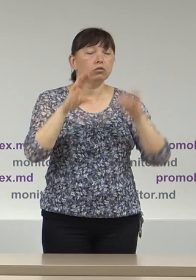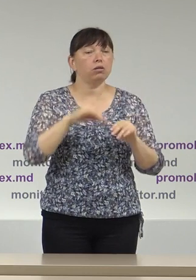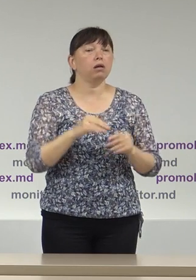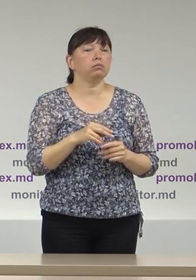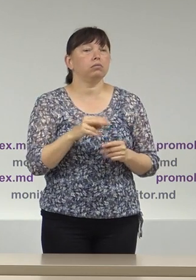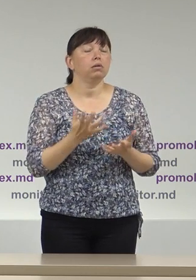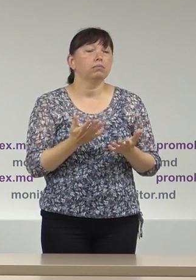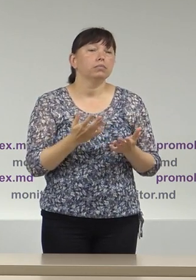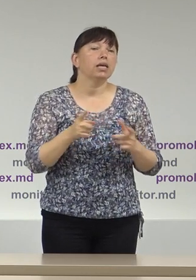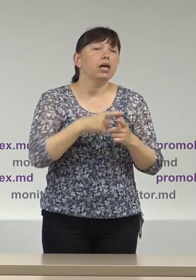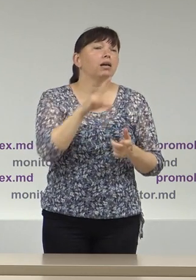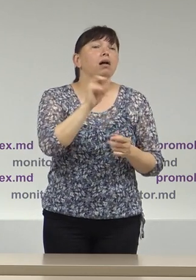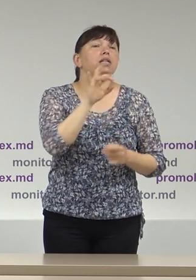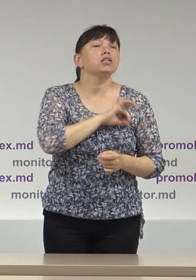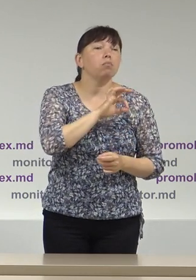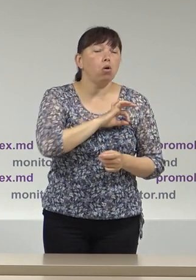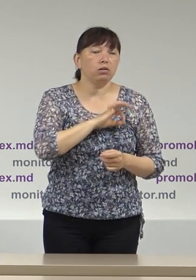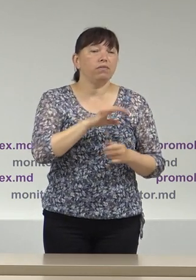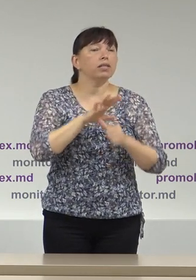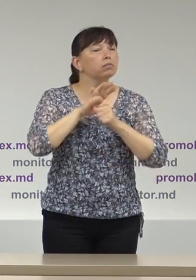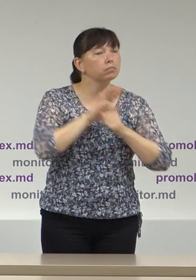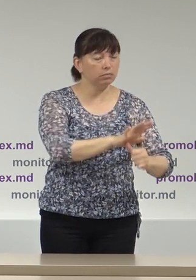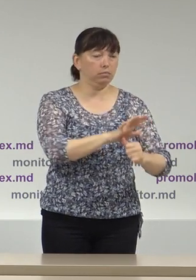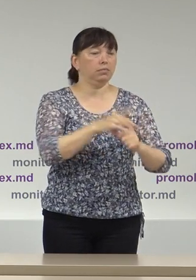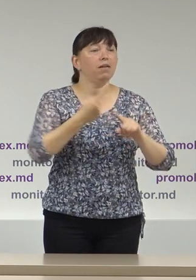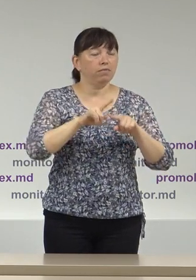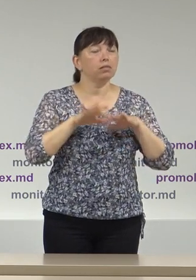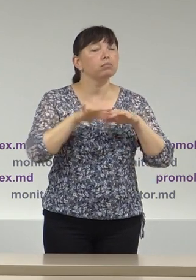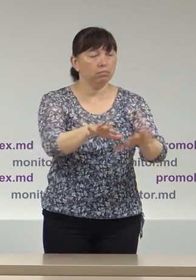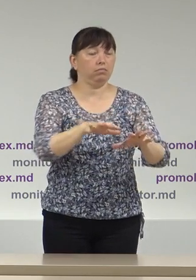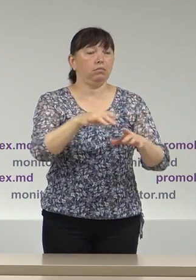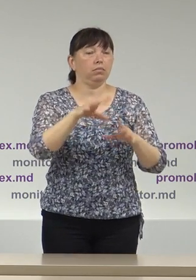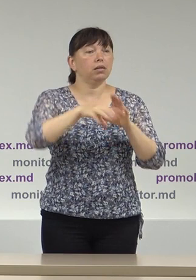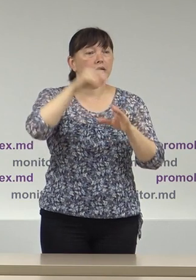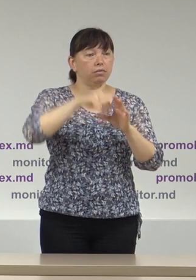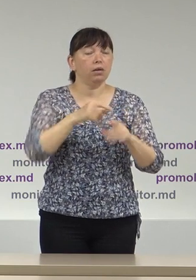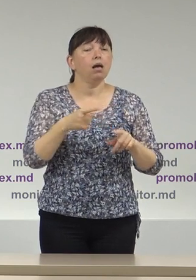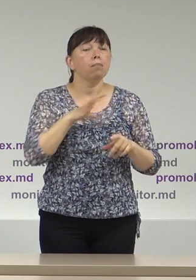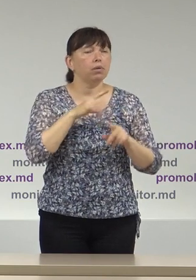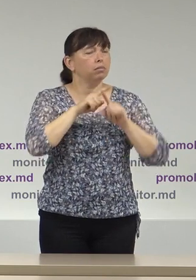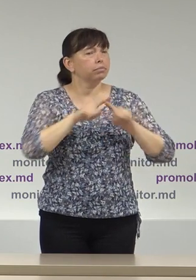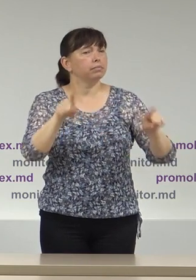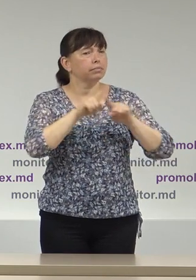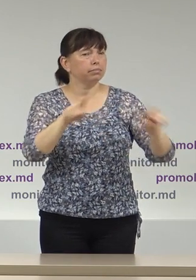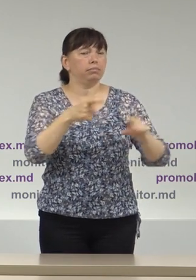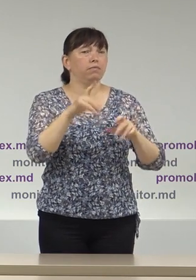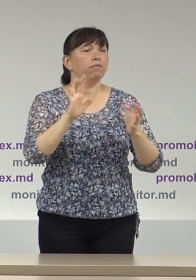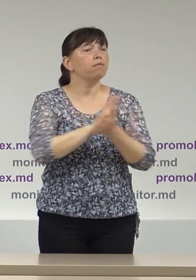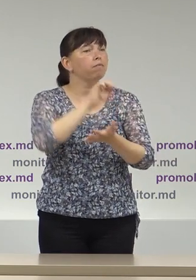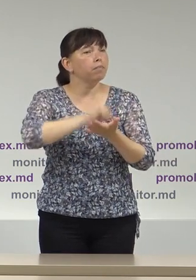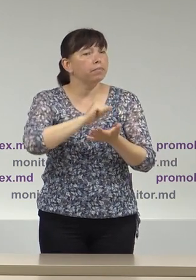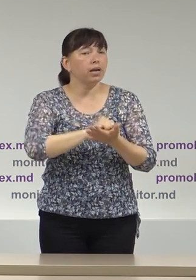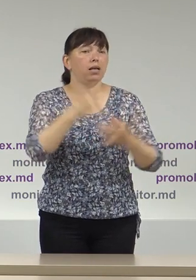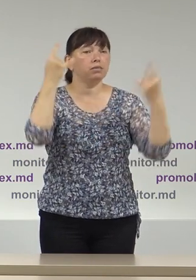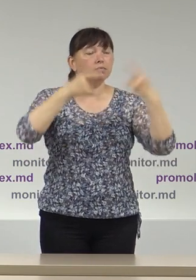intimidare sau utilizare a violenției în campania electorală Aceste cazuri au fost mediatizate pe largă în presă fiind